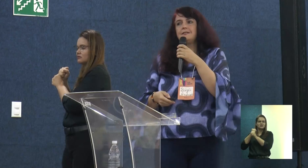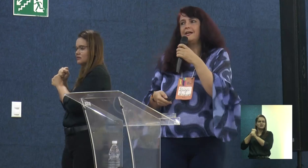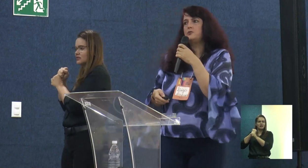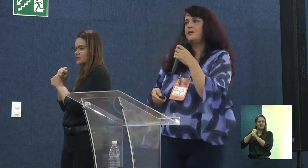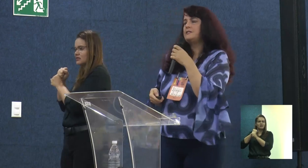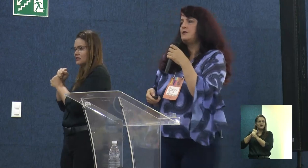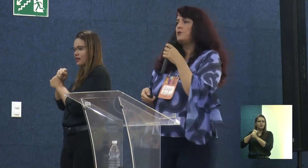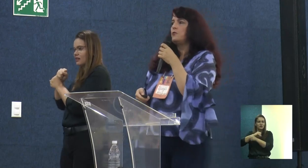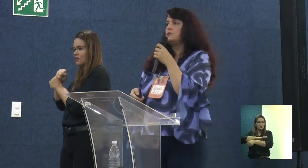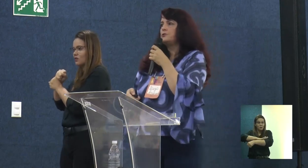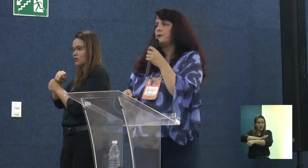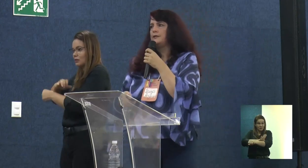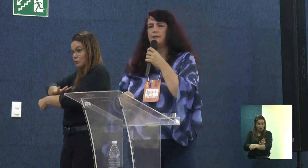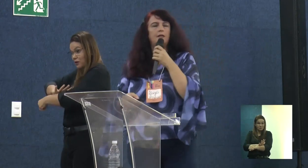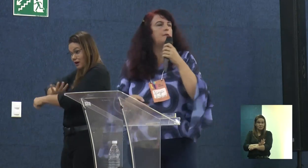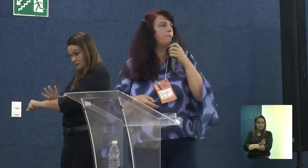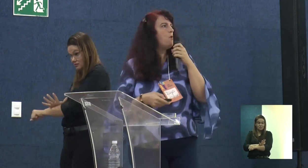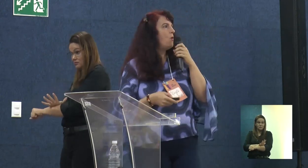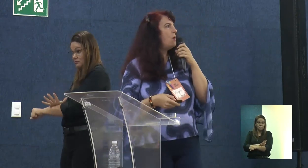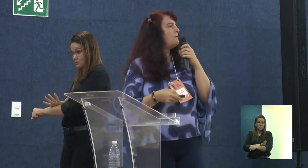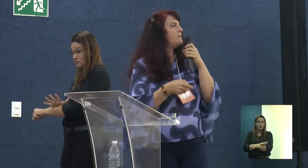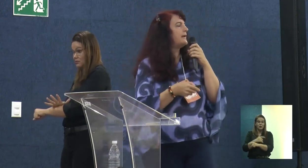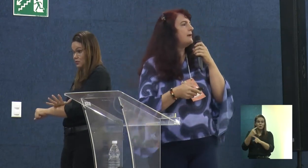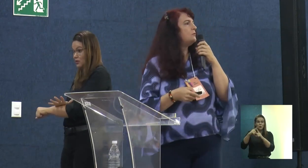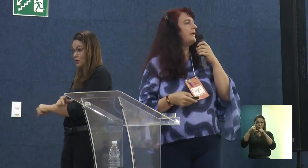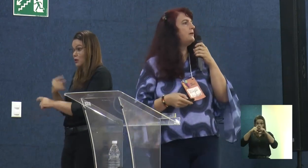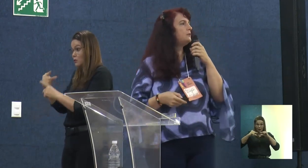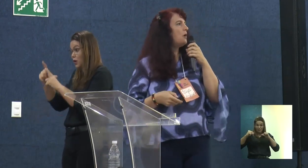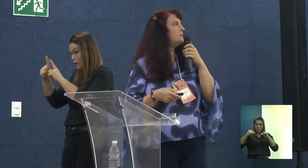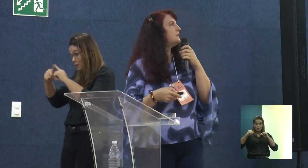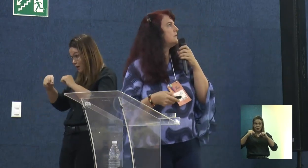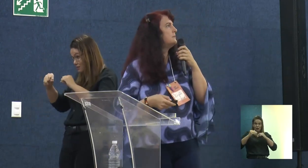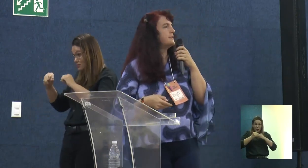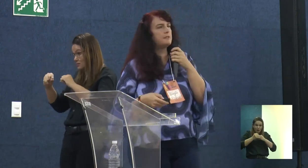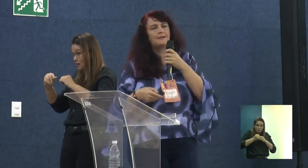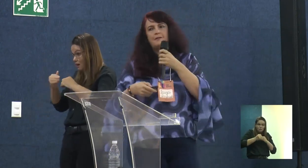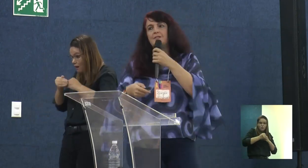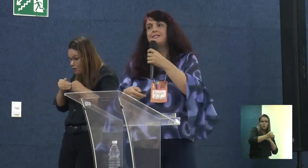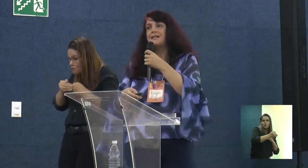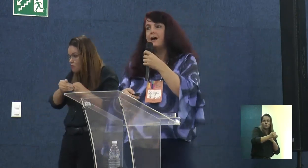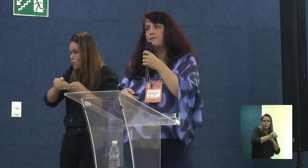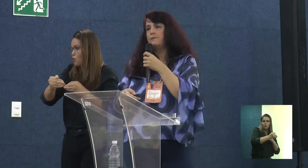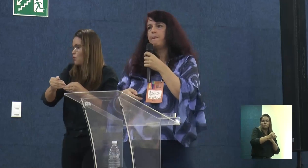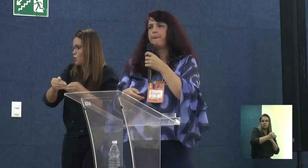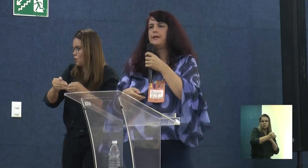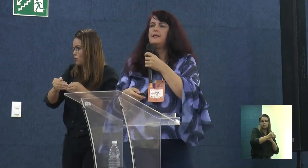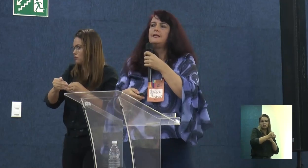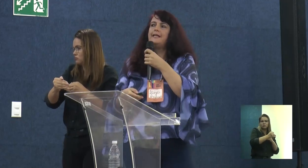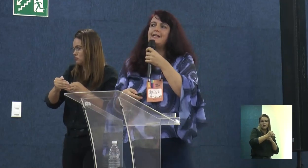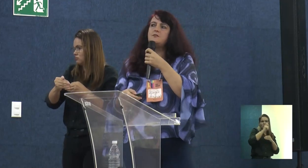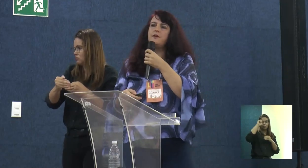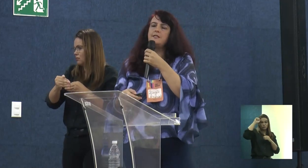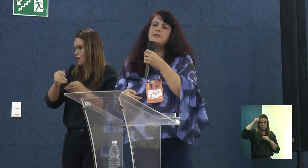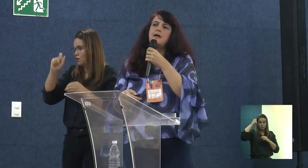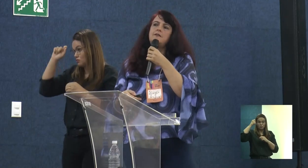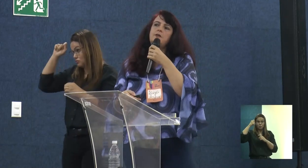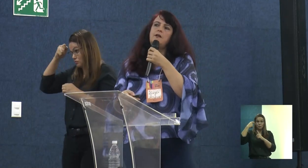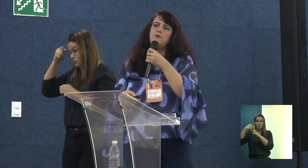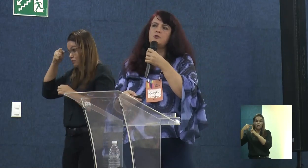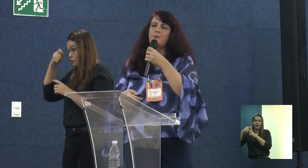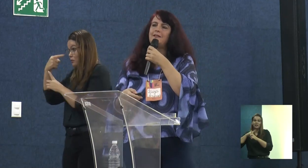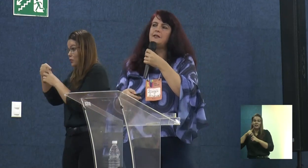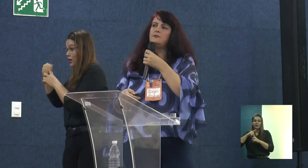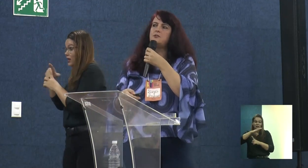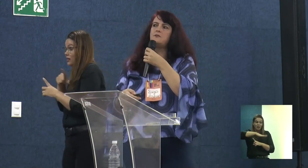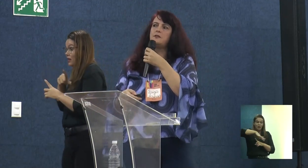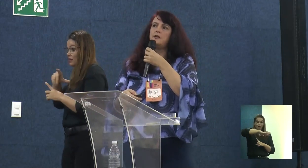A cidade de Brasília foi construída e empurrou o território do quilôme mesquita. Ele avançava dez vezes a área do